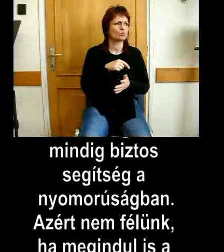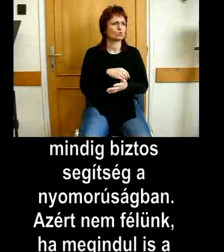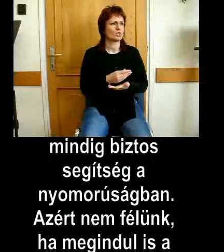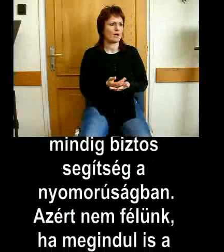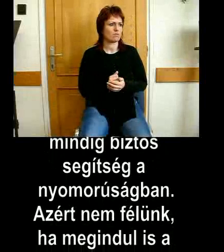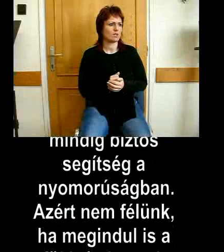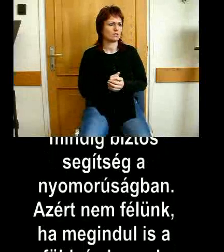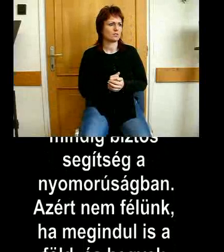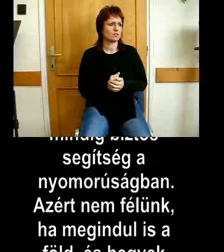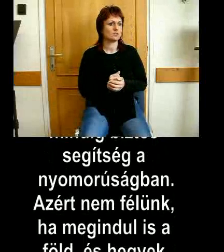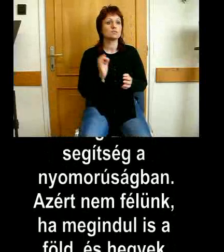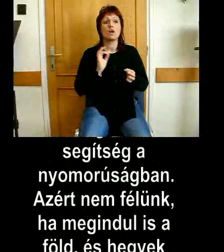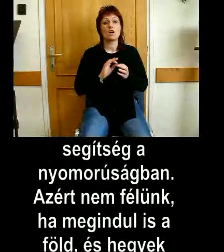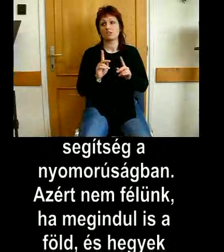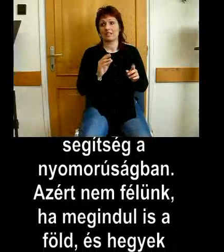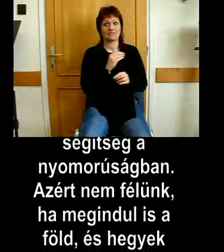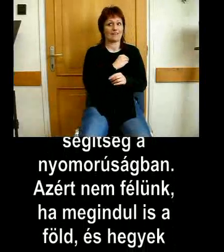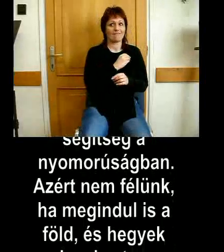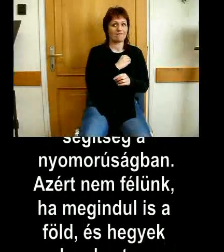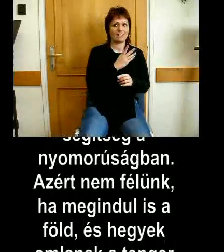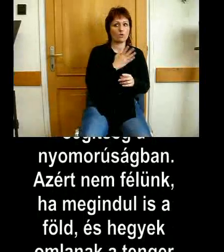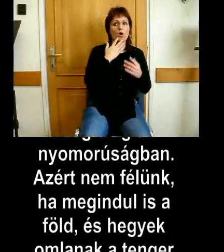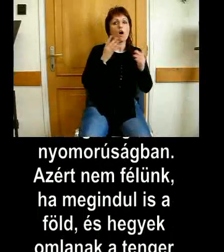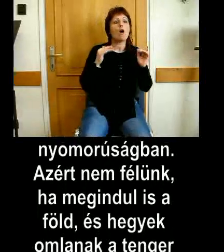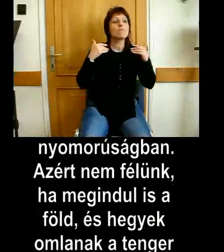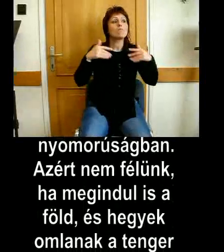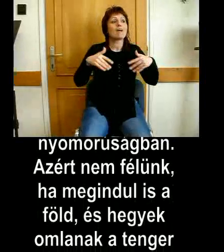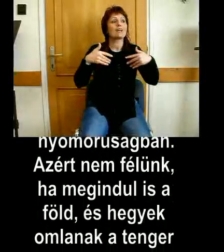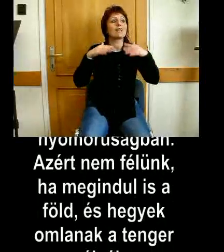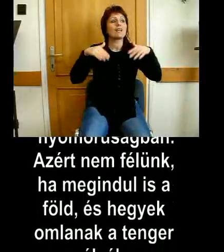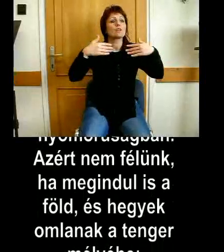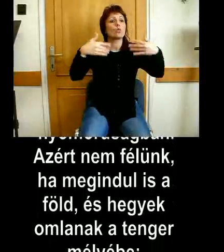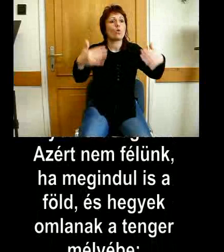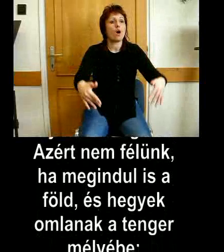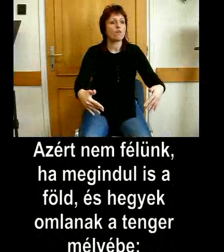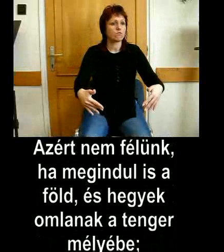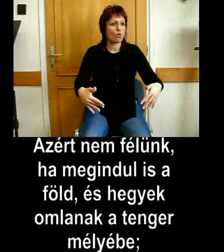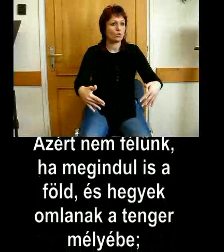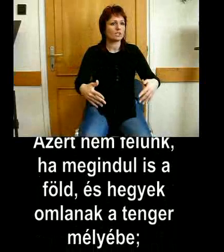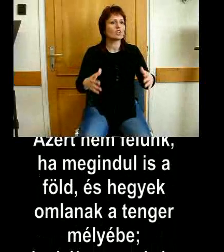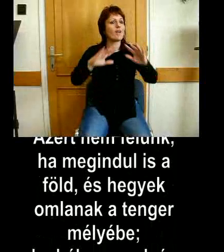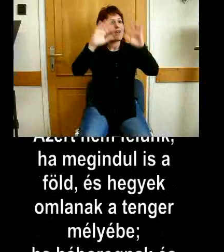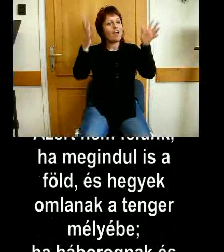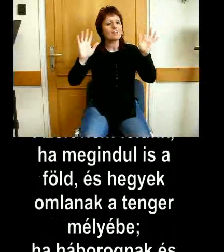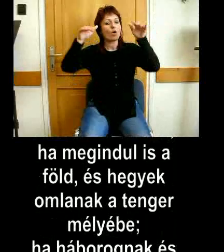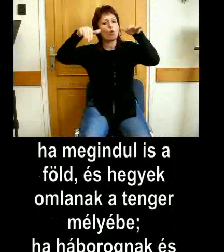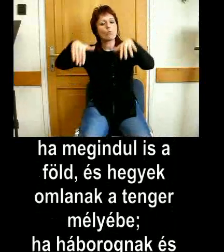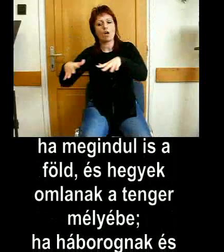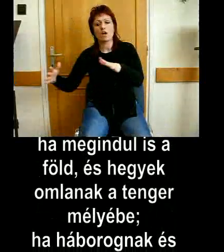Azért nem félünk, ha megindul is a föld, és hegyek omlannak a tenger mélyébe. Ha